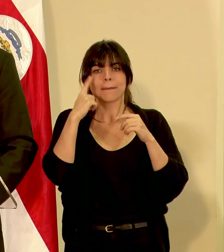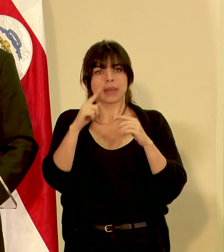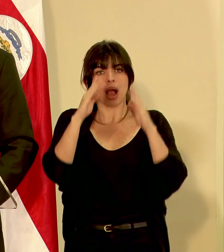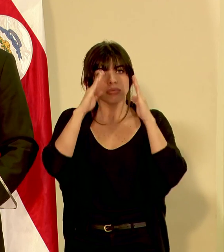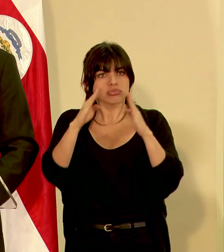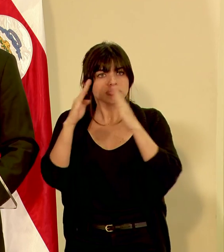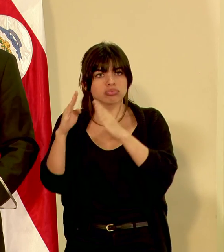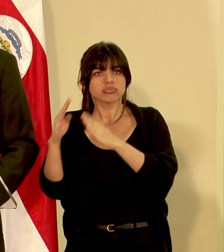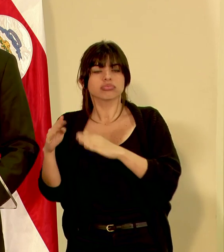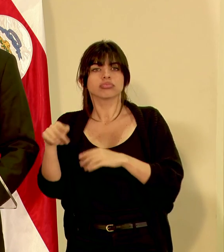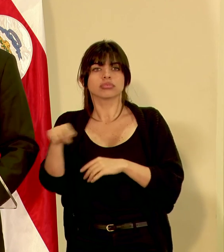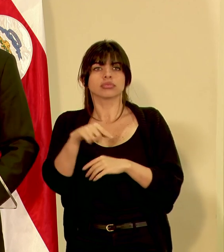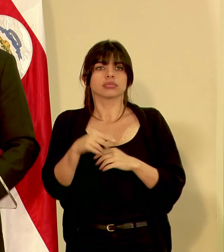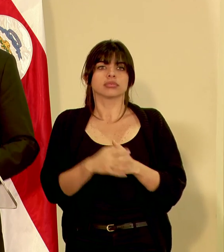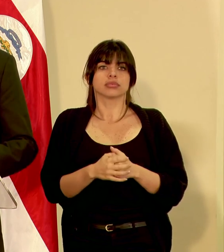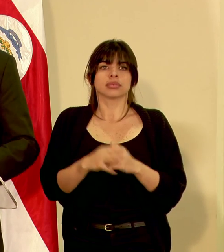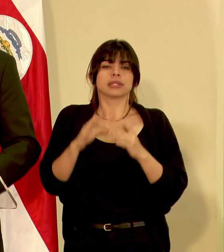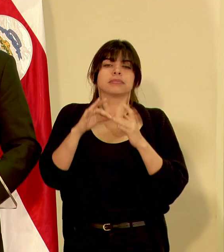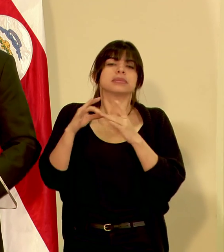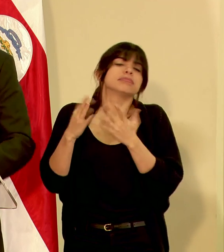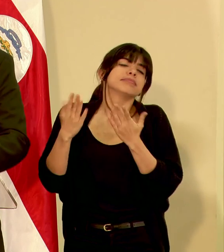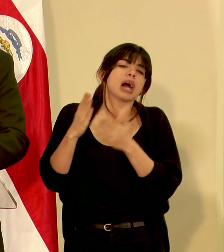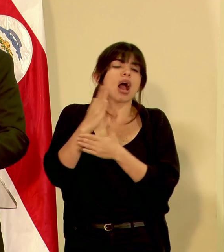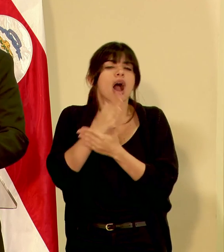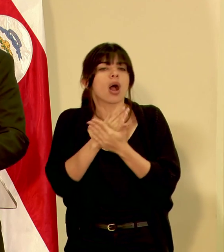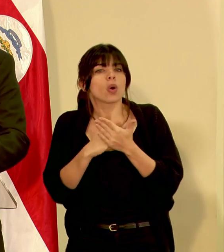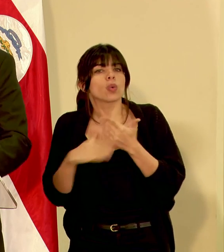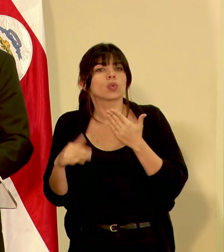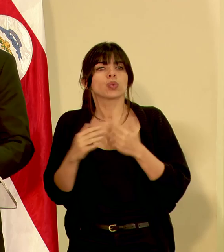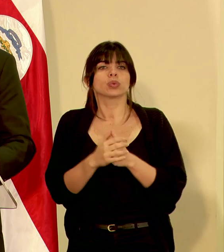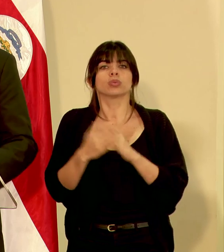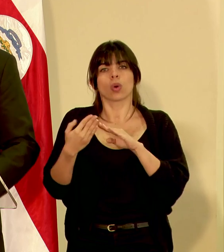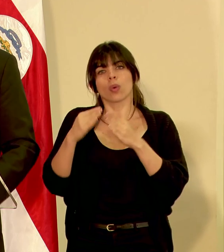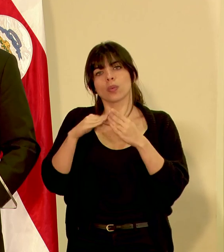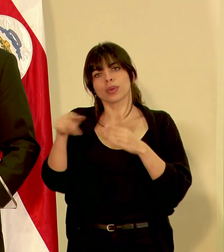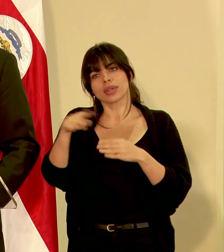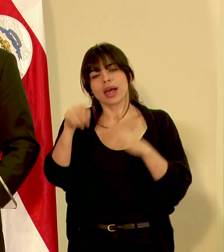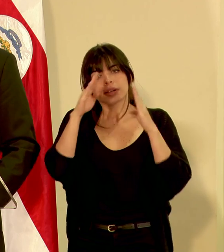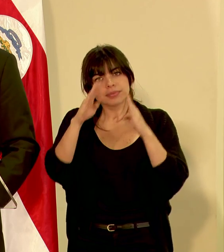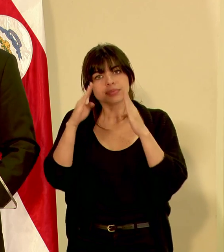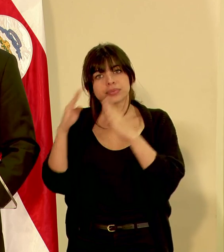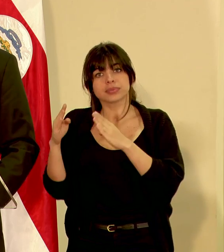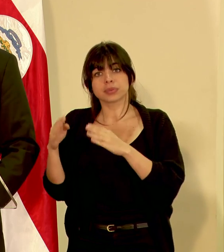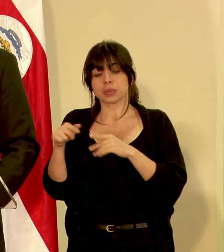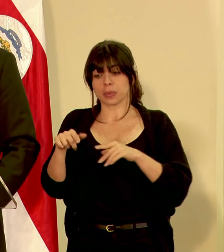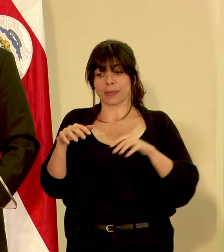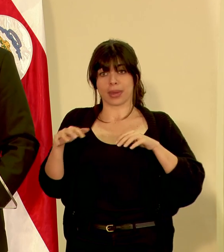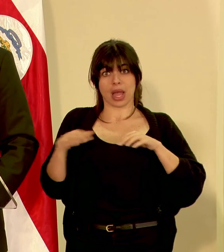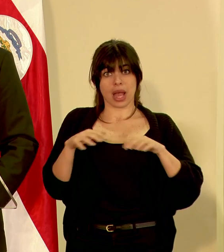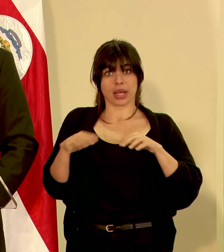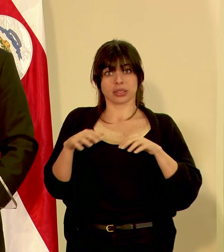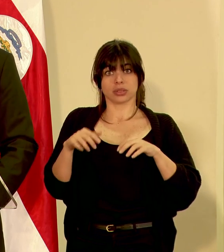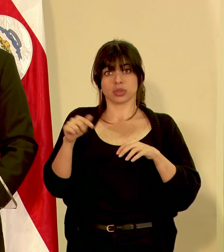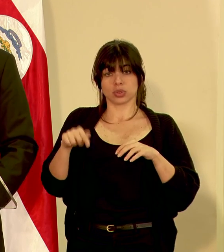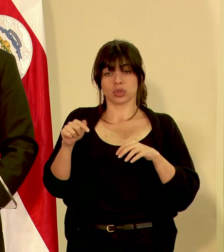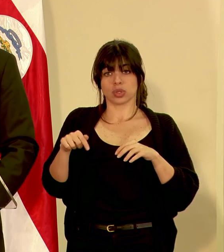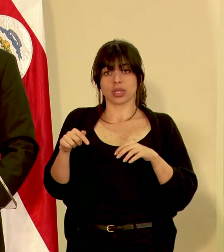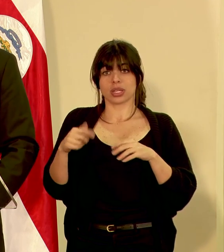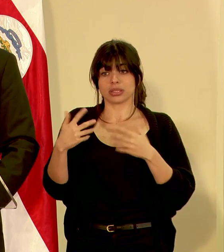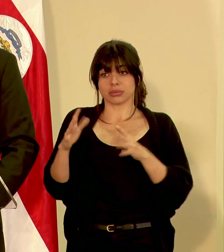principalmente algunas comunidades. Entre las acciones que se han